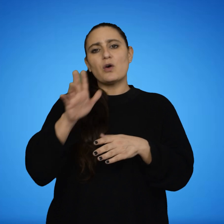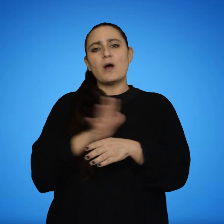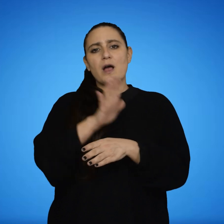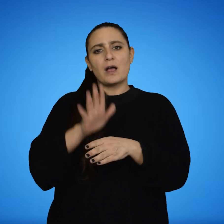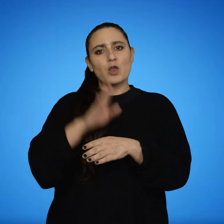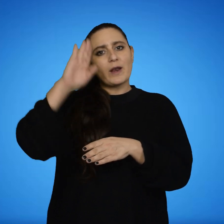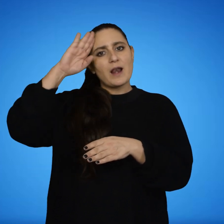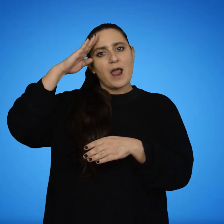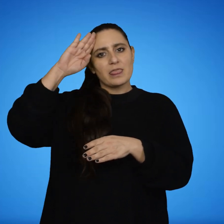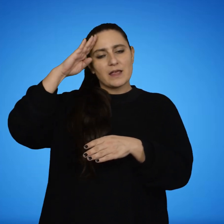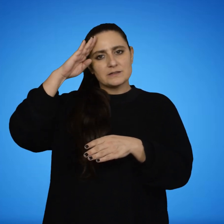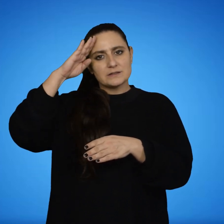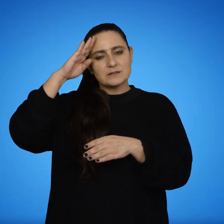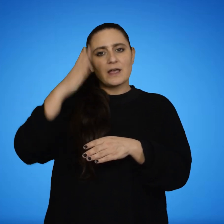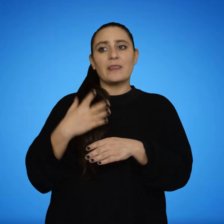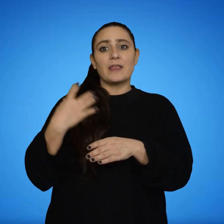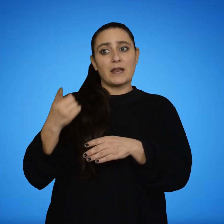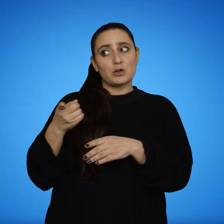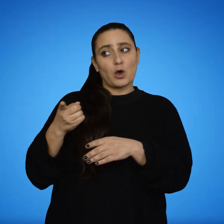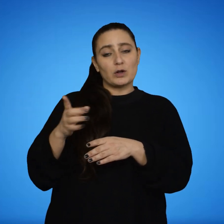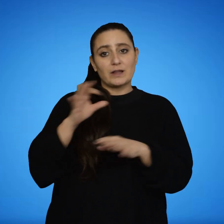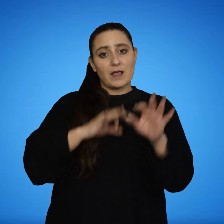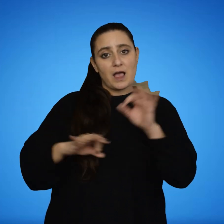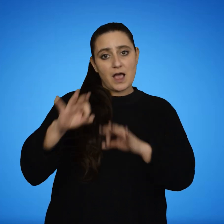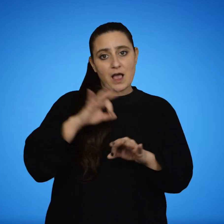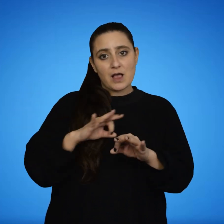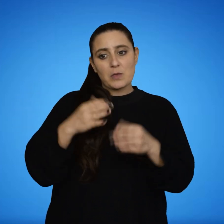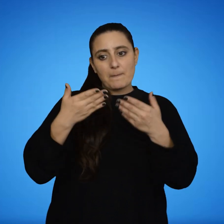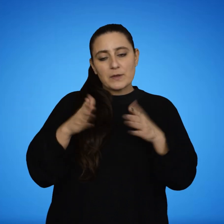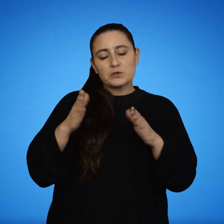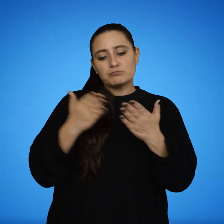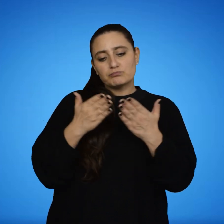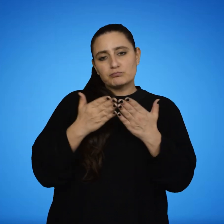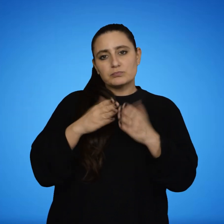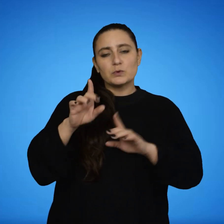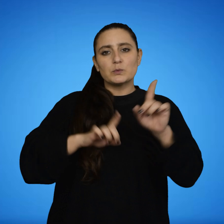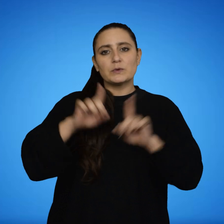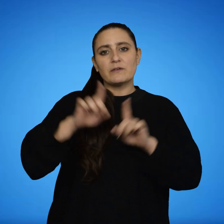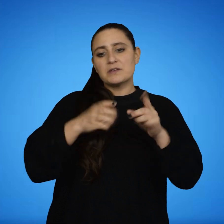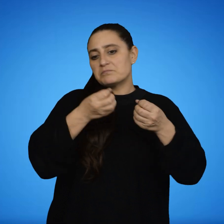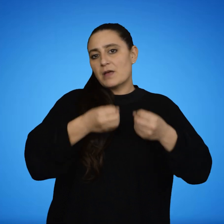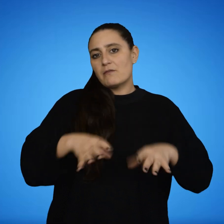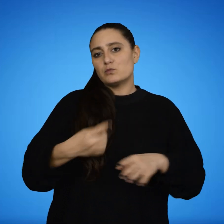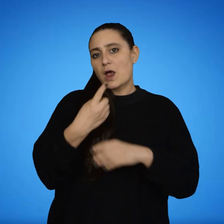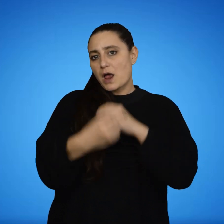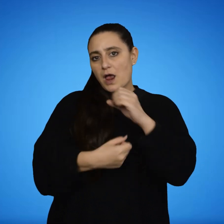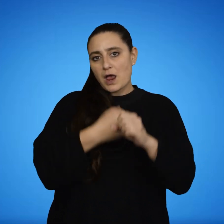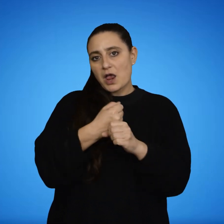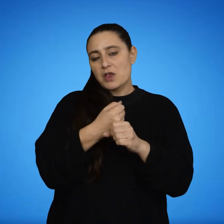Hijo de un actor irlandés James Oney y director teatral, comenzó a estudiar en la universidad y dejó